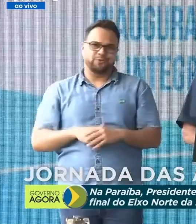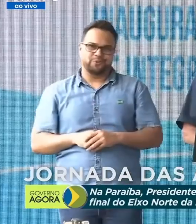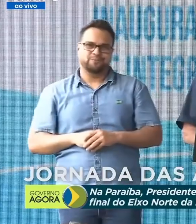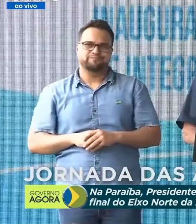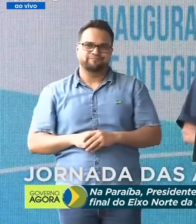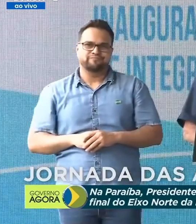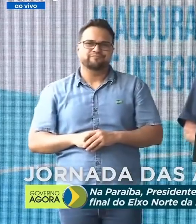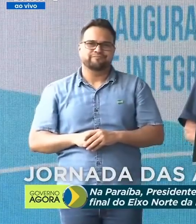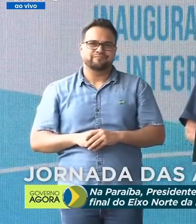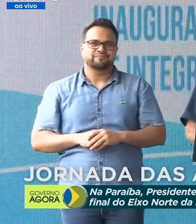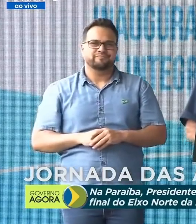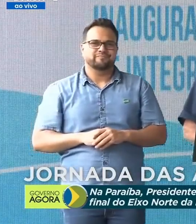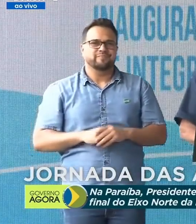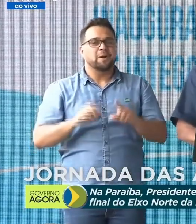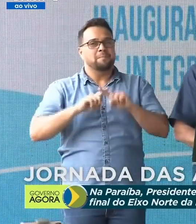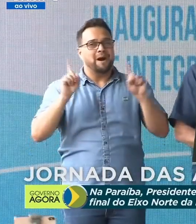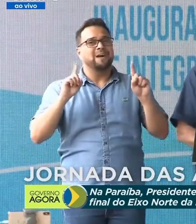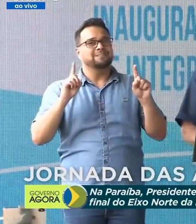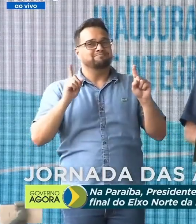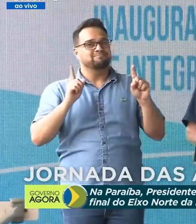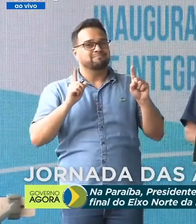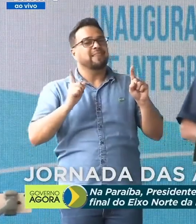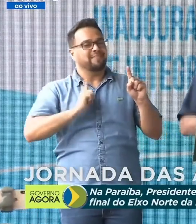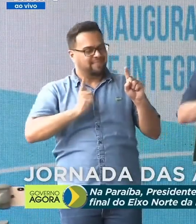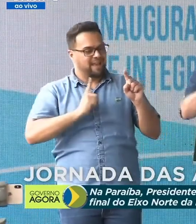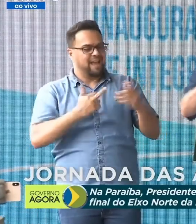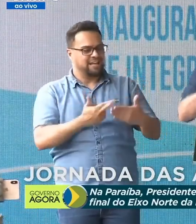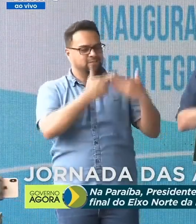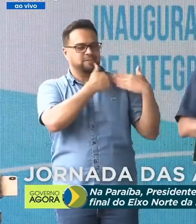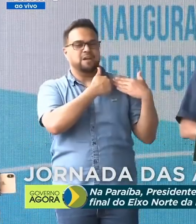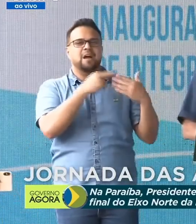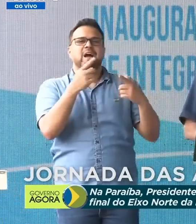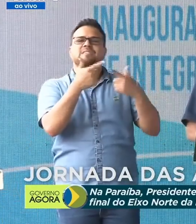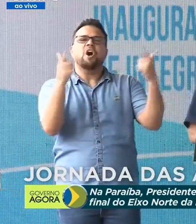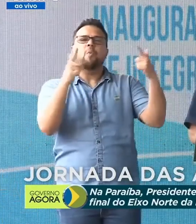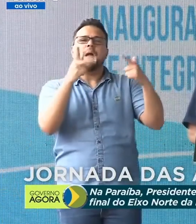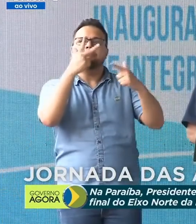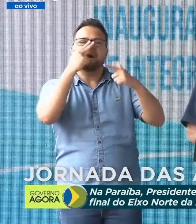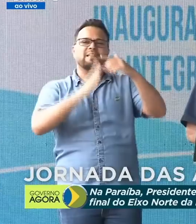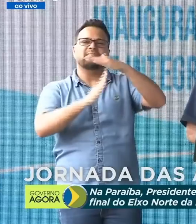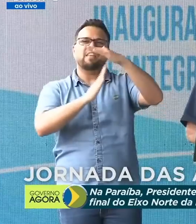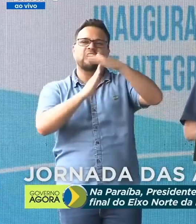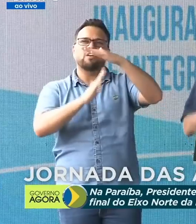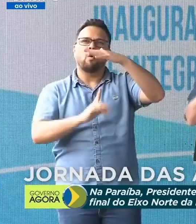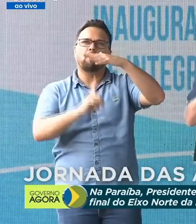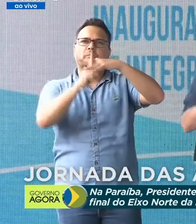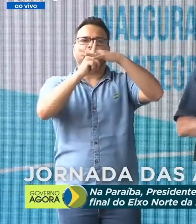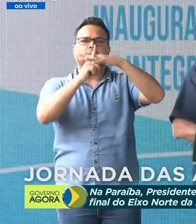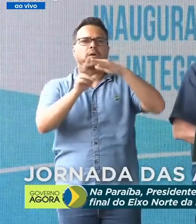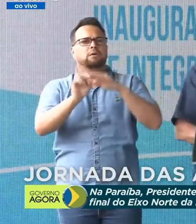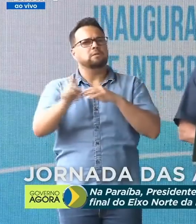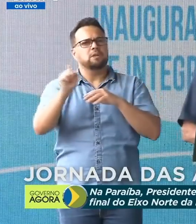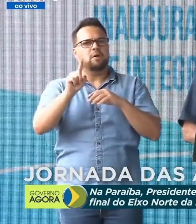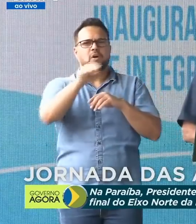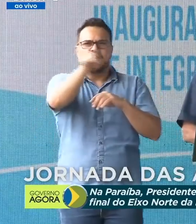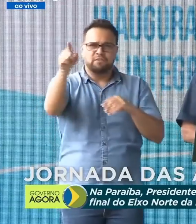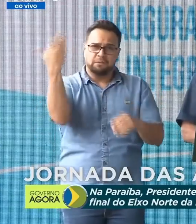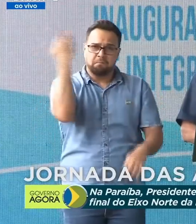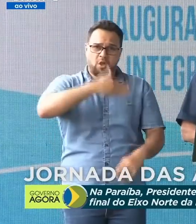Isso tudo com responsabilidade. Ninguém está furando o teto, não. TV Globo.